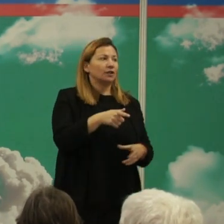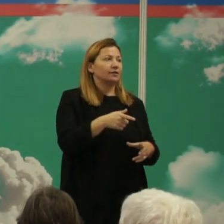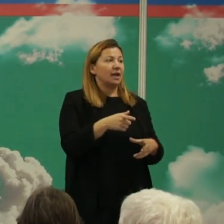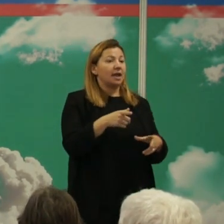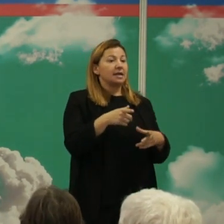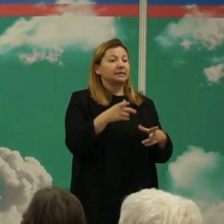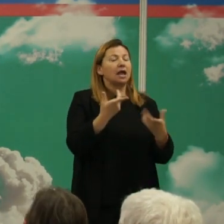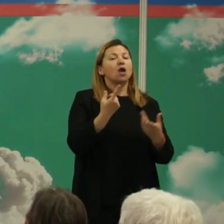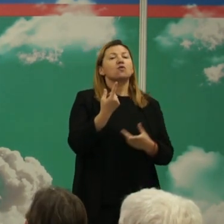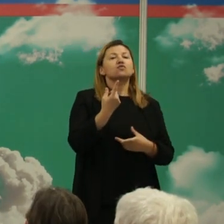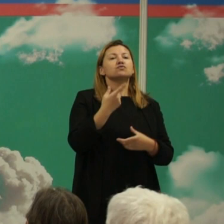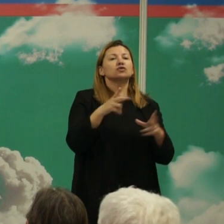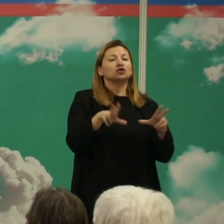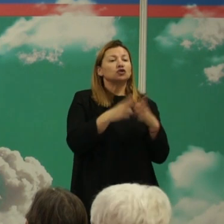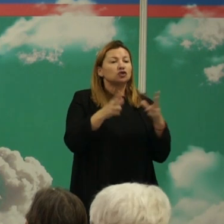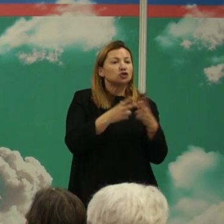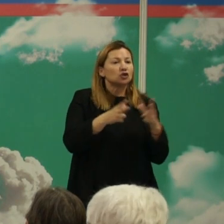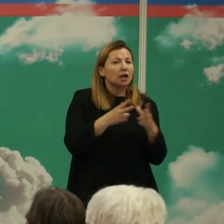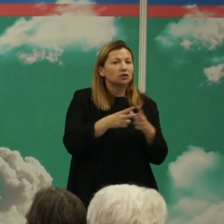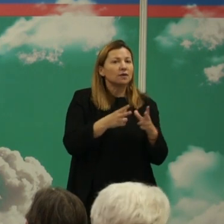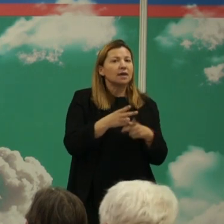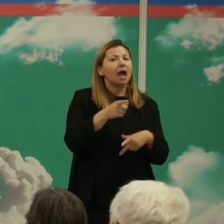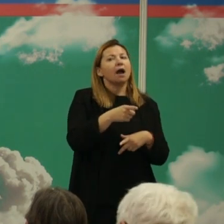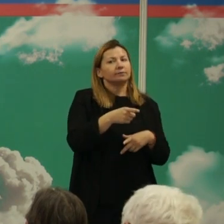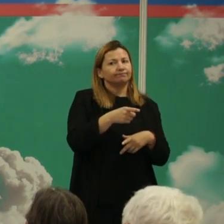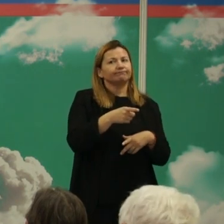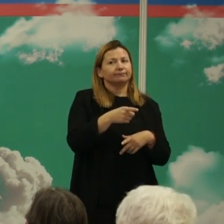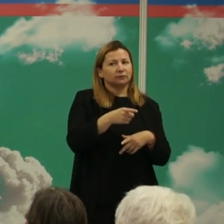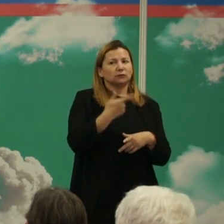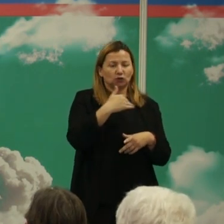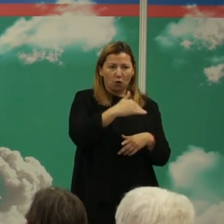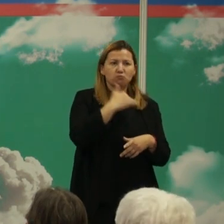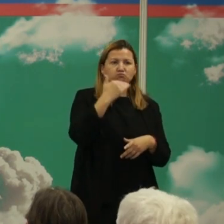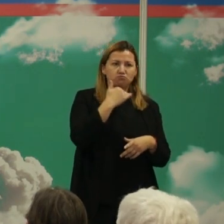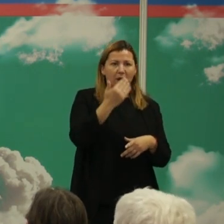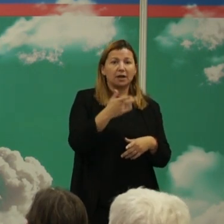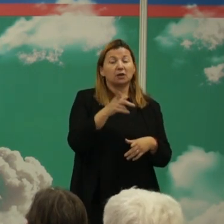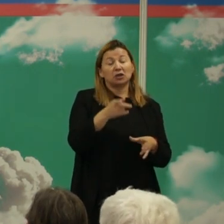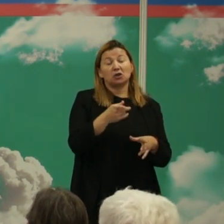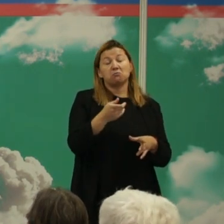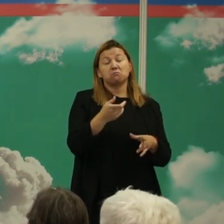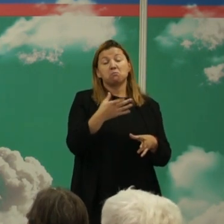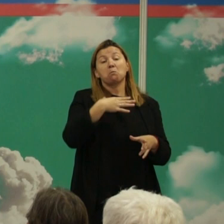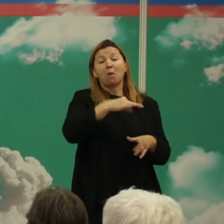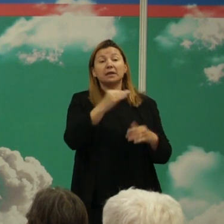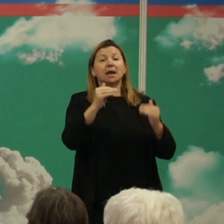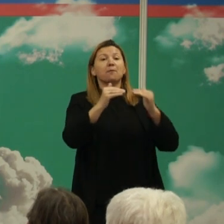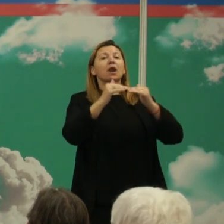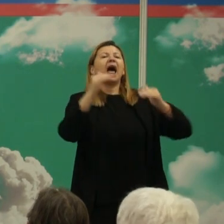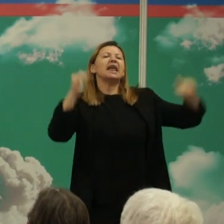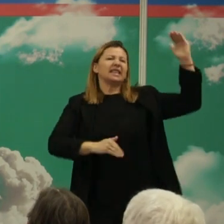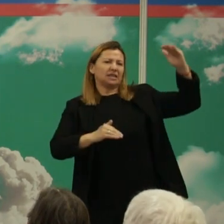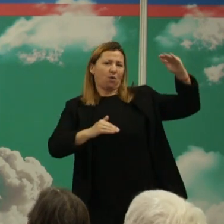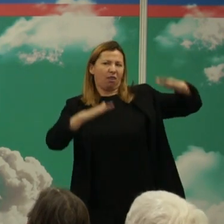muchos de los individuos probablemente asociado a lo que nos contaba el ponente anterior de desigualdad entre individuos en este caso individuos que son